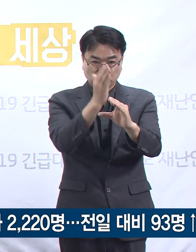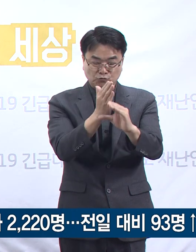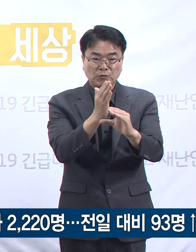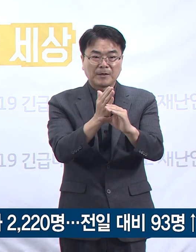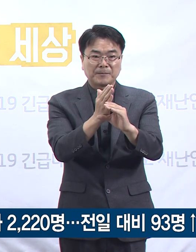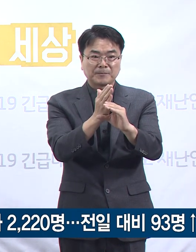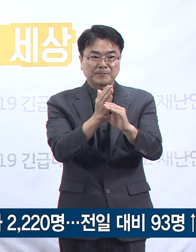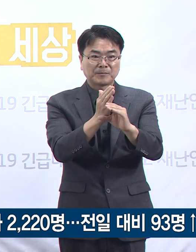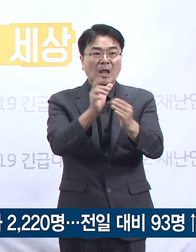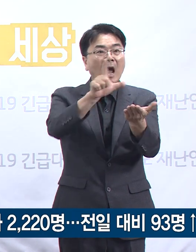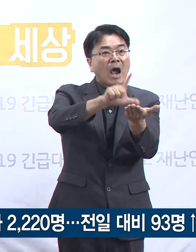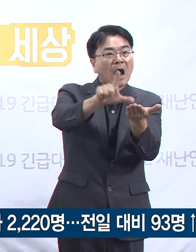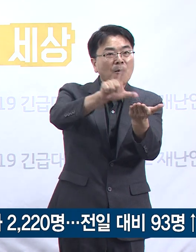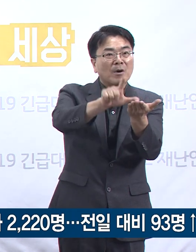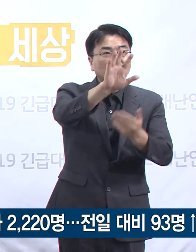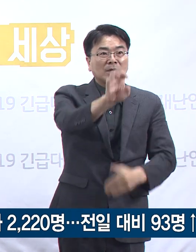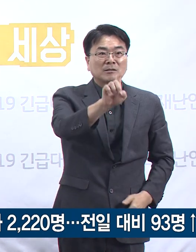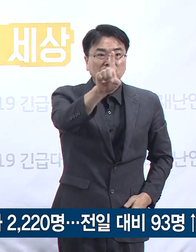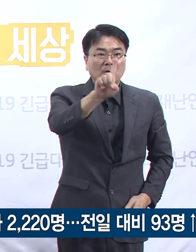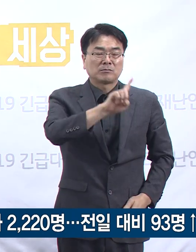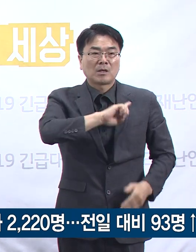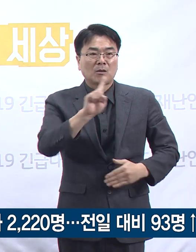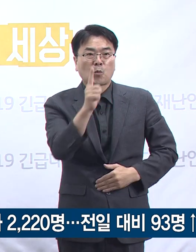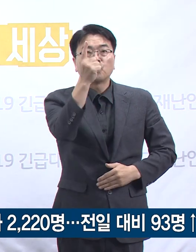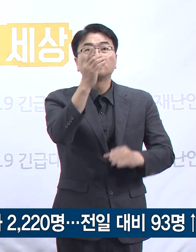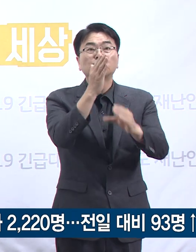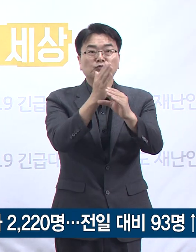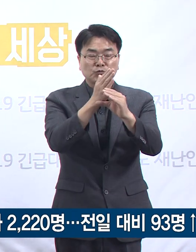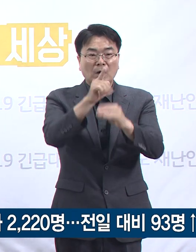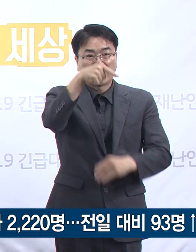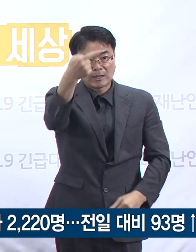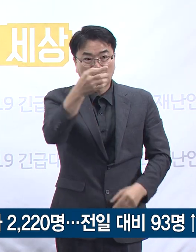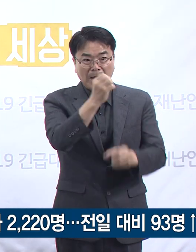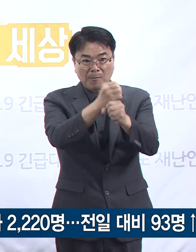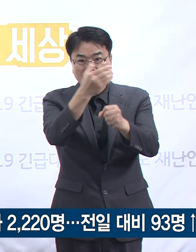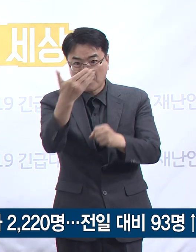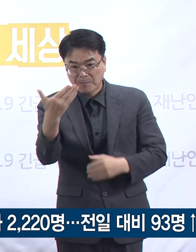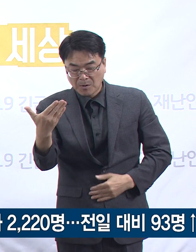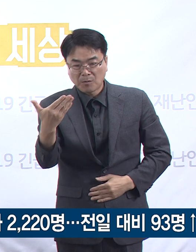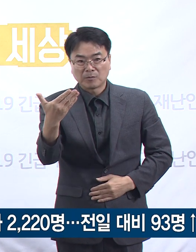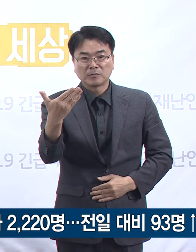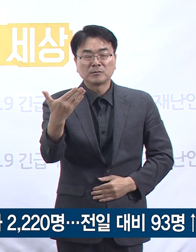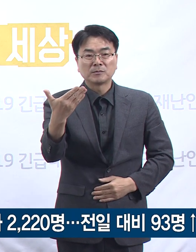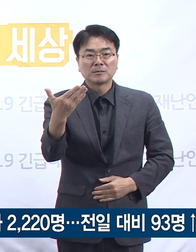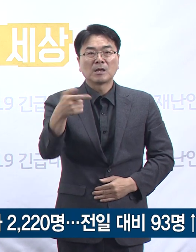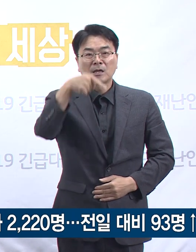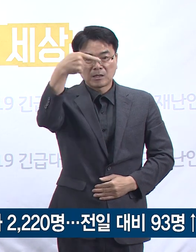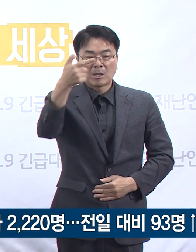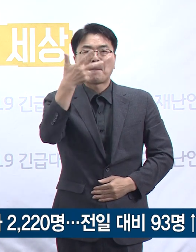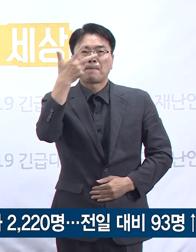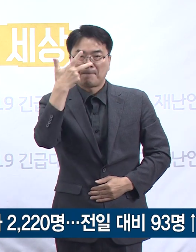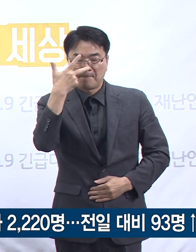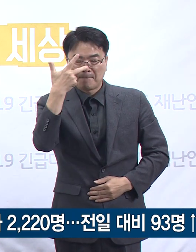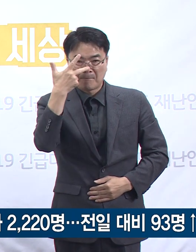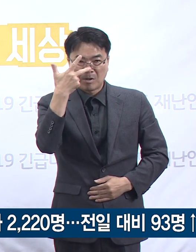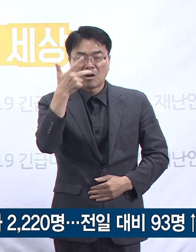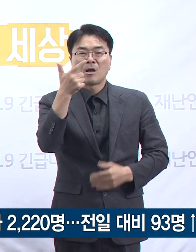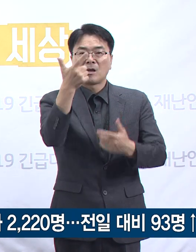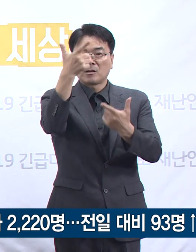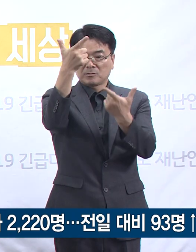가평군이 41명으로 가장 높고 다음 양평군은 39.6명, 평택시 34